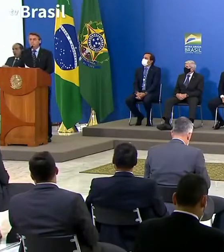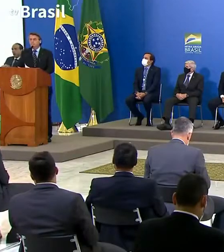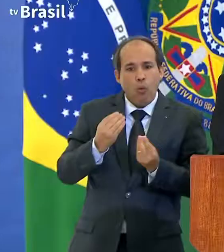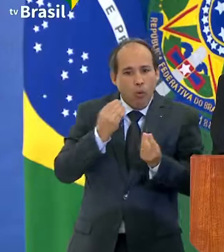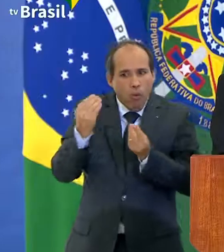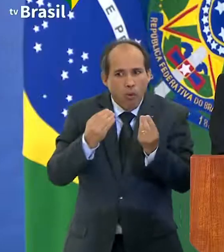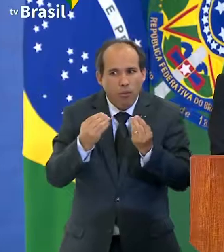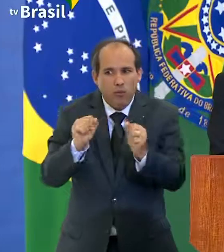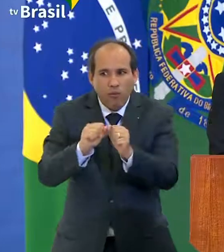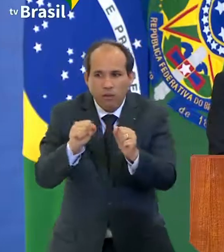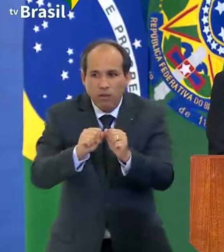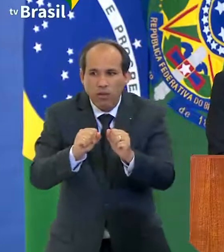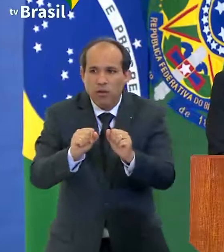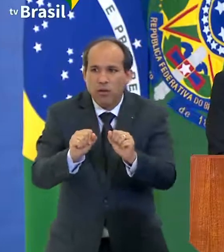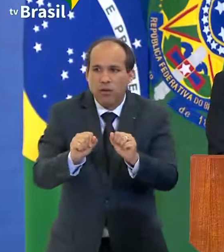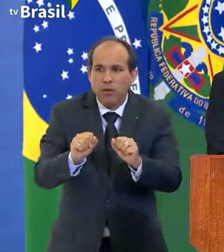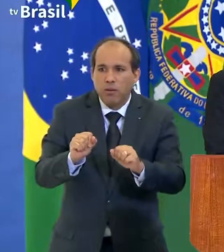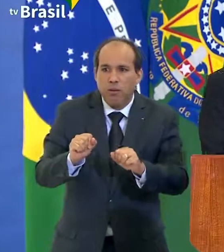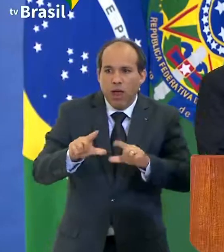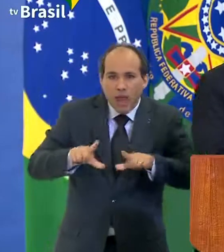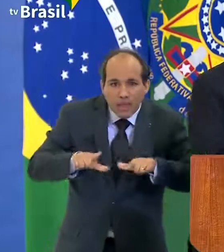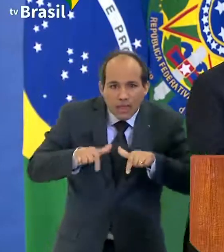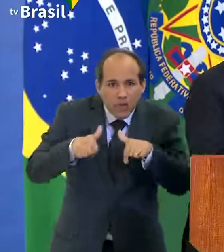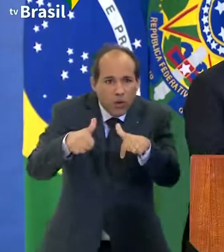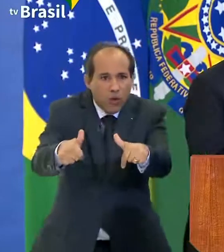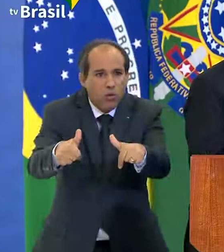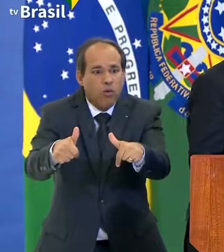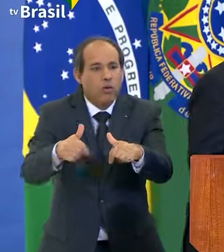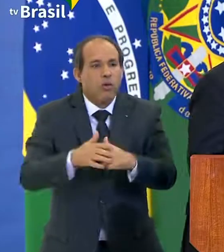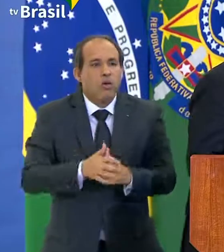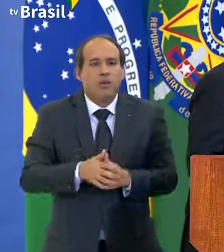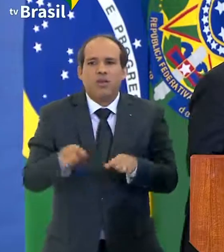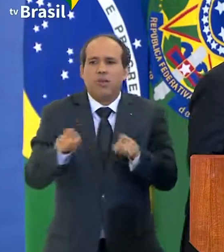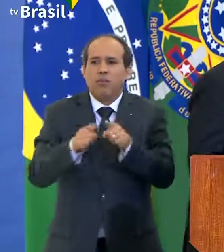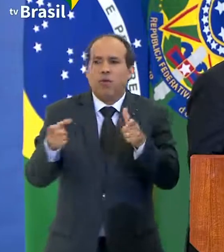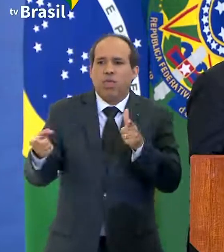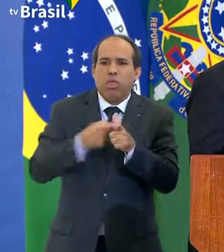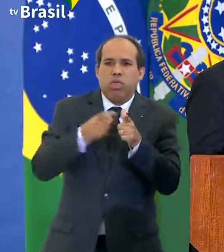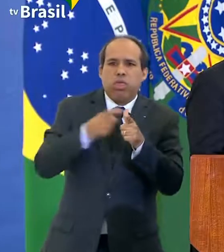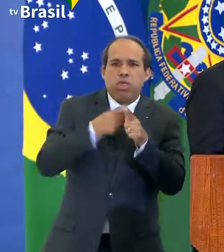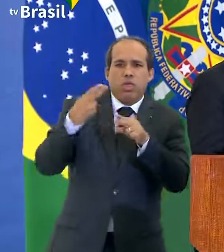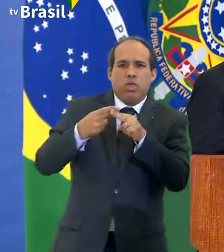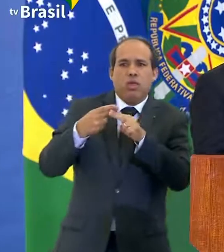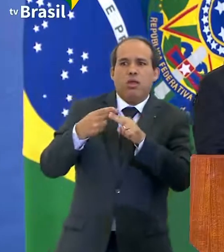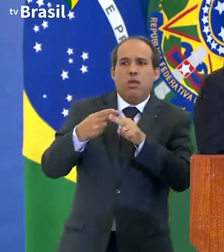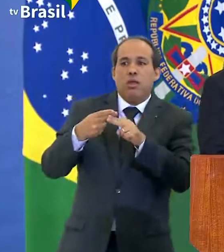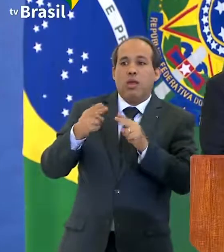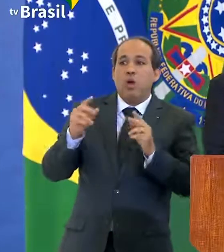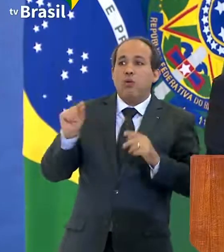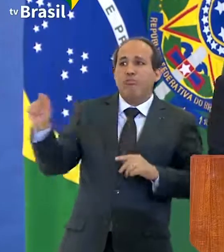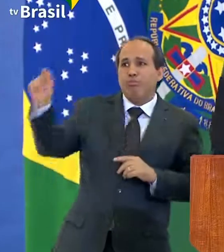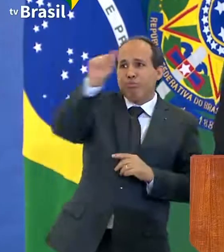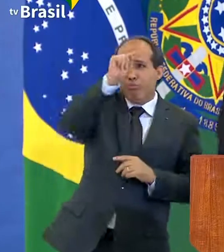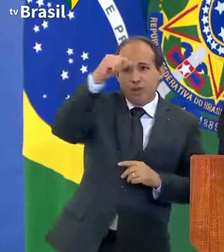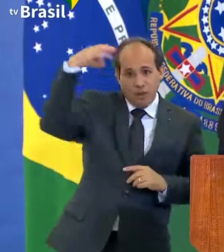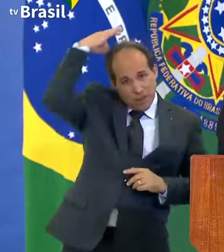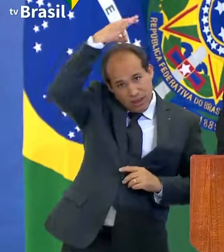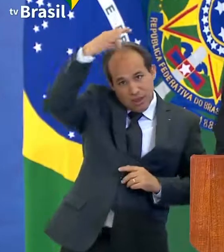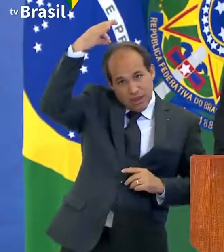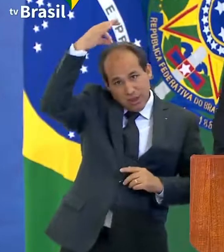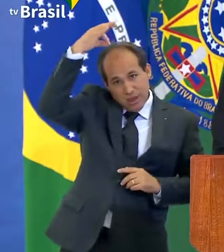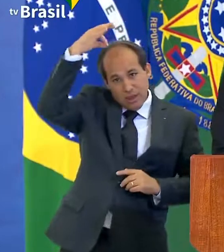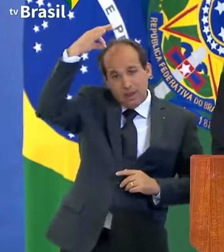agimos. E o endividamento das Santas Casas com a Caixa